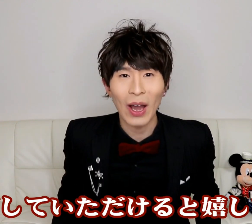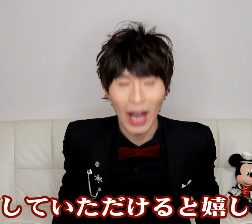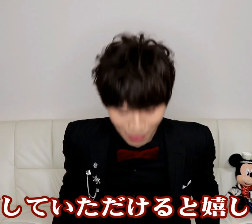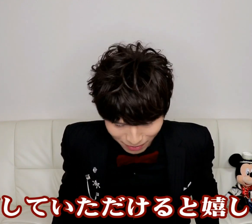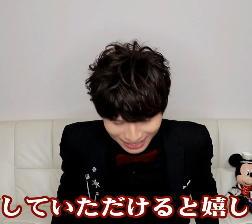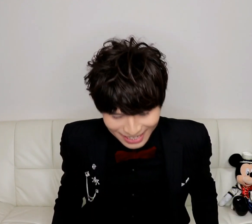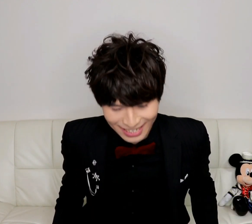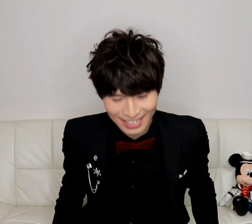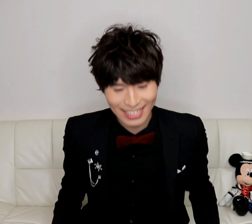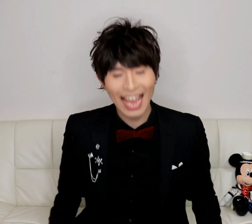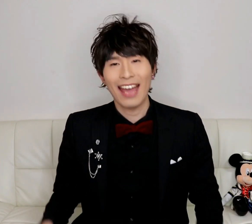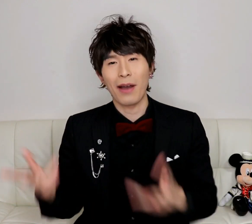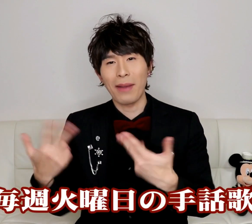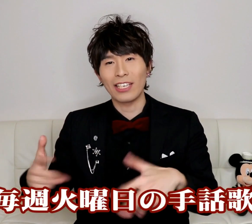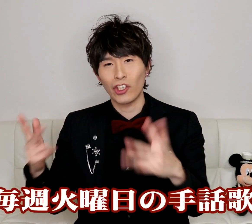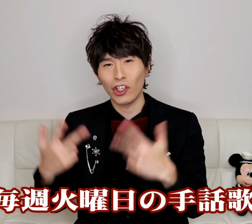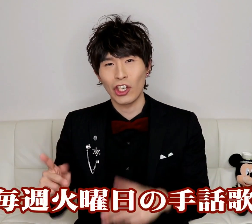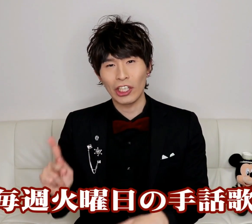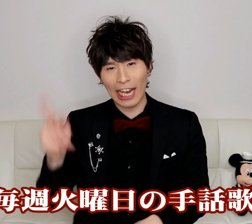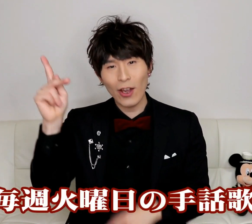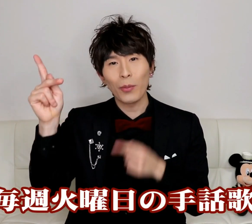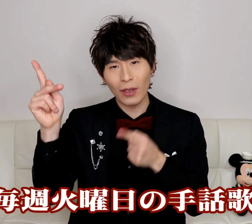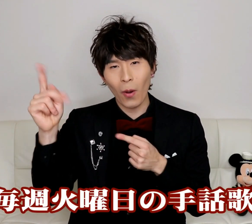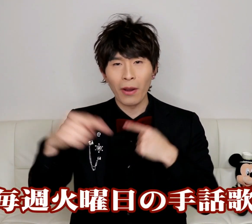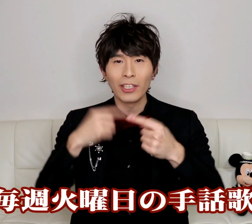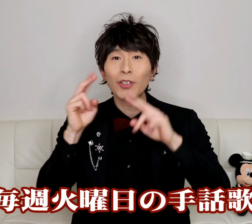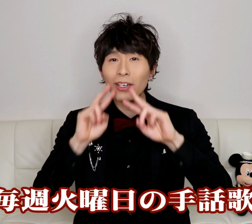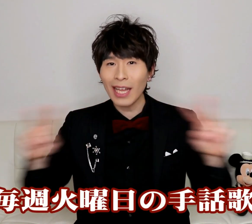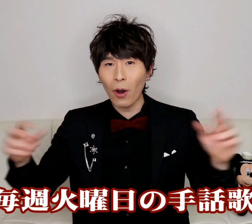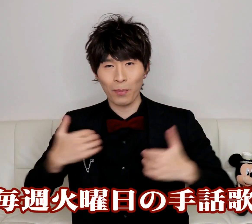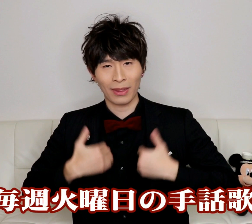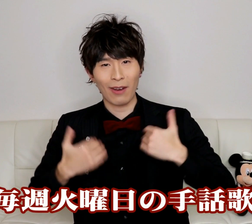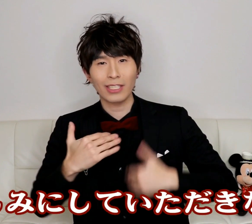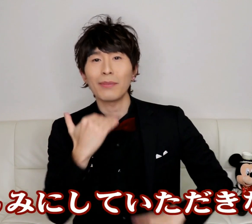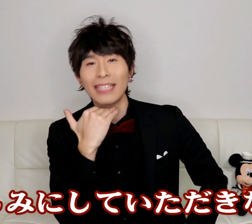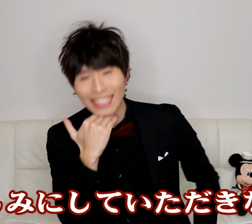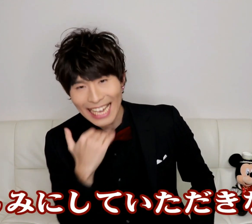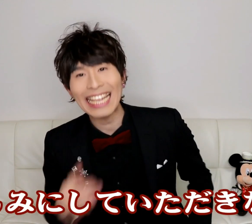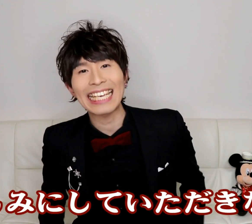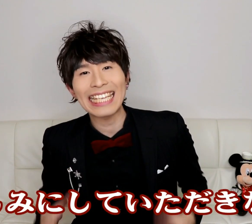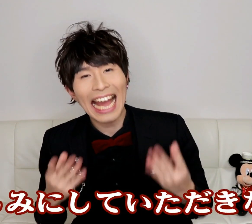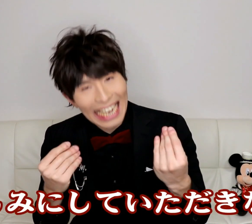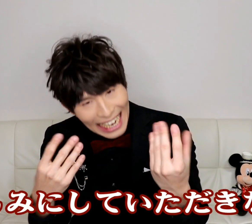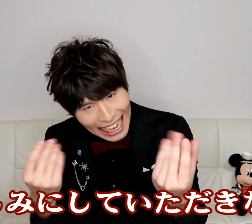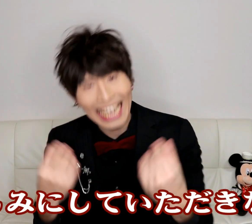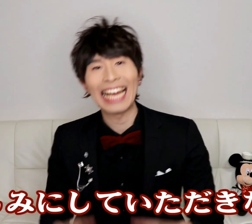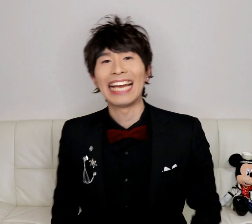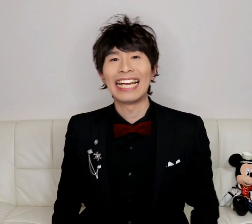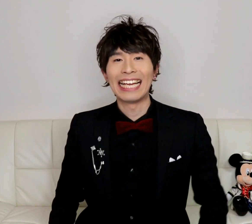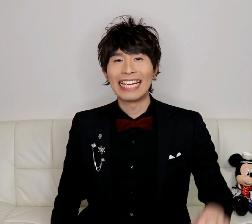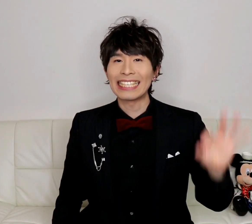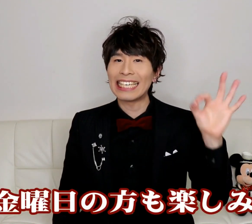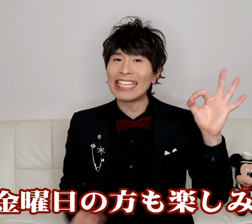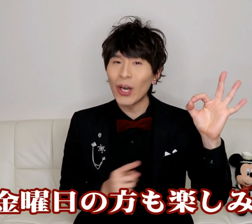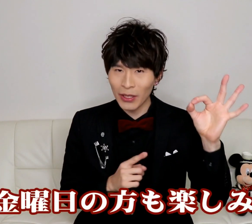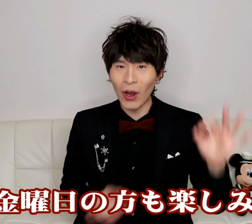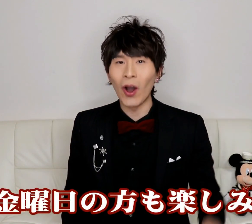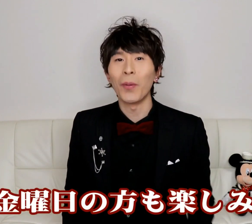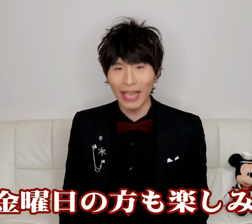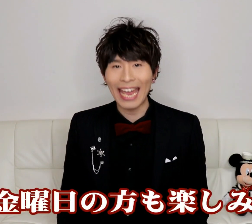と思いますまあ毎週火曜日の手話歌も楽しみにしていただきながら金曜日の方も